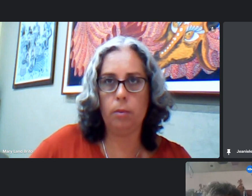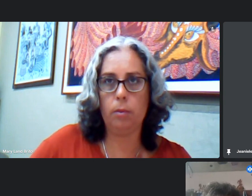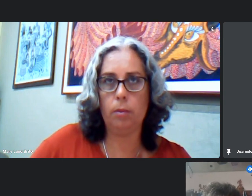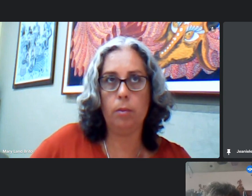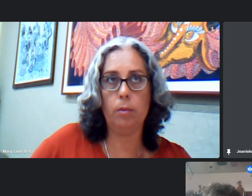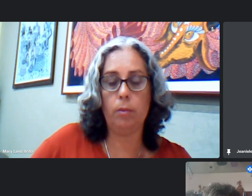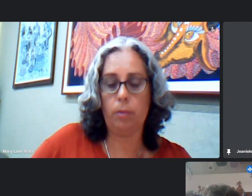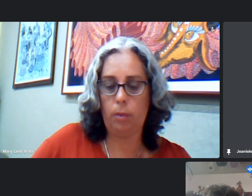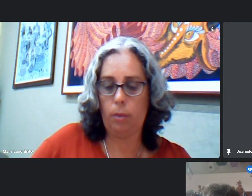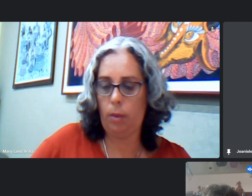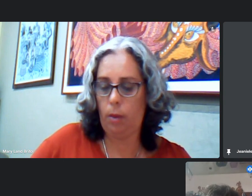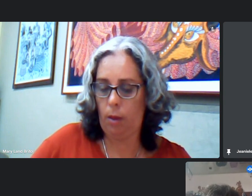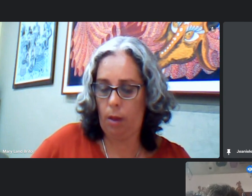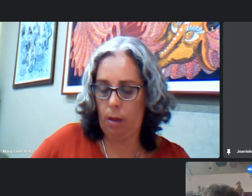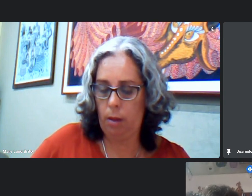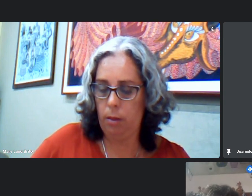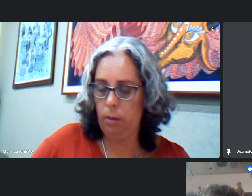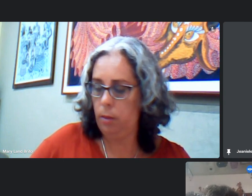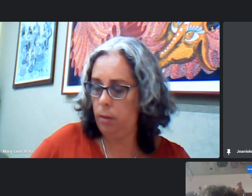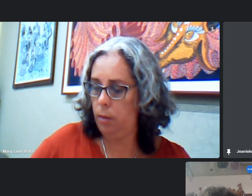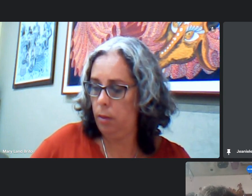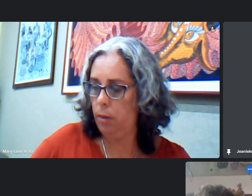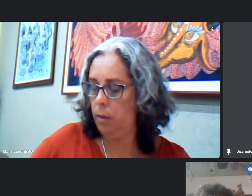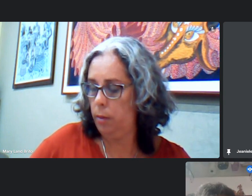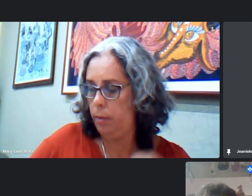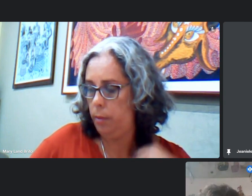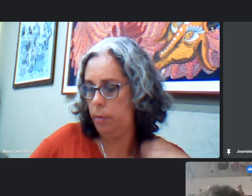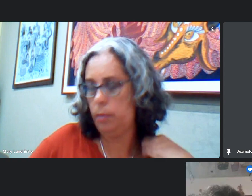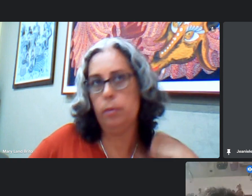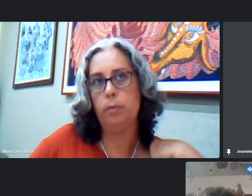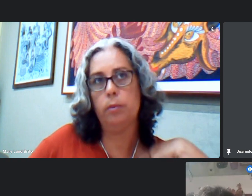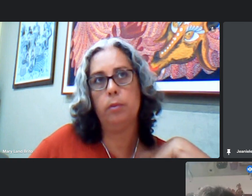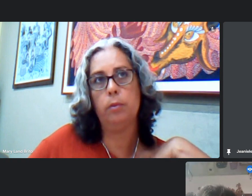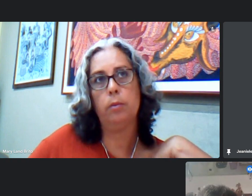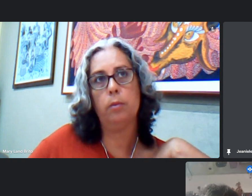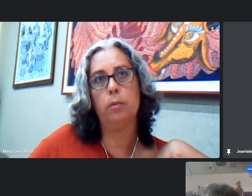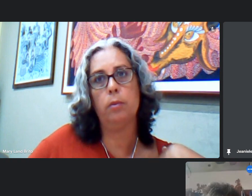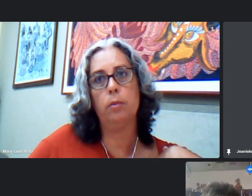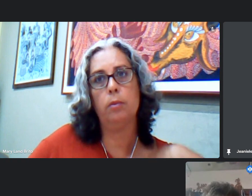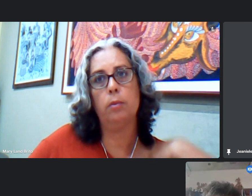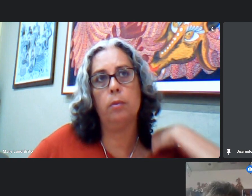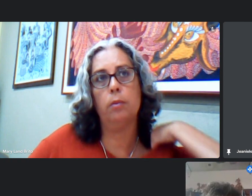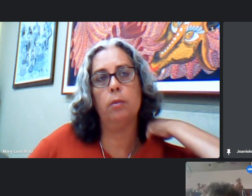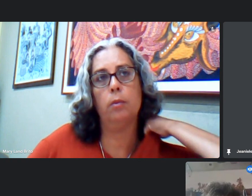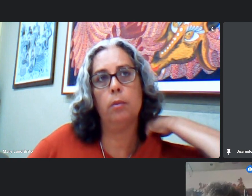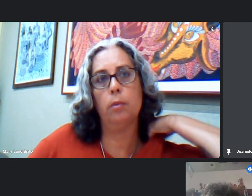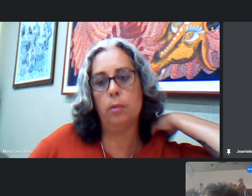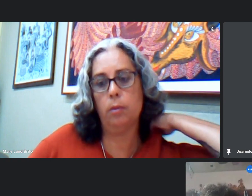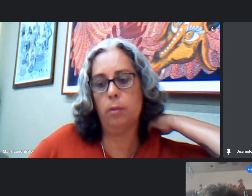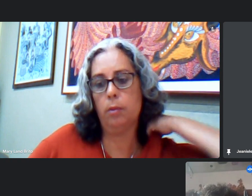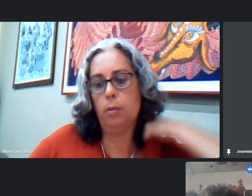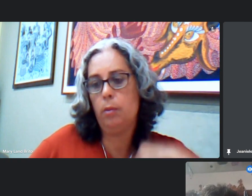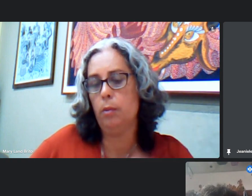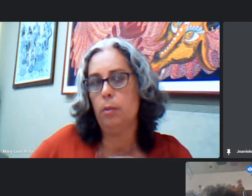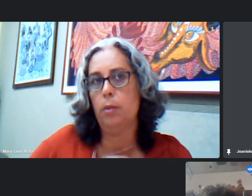o esporte que tem a lei do incentivo começou ano passado a lei Câmara Cascudo já existe há muito tempo então eu acho que